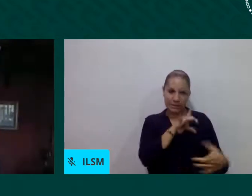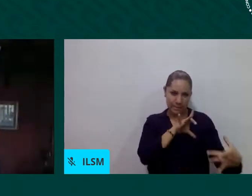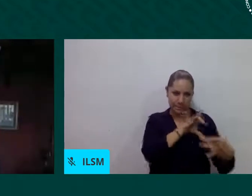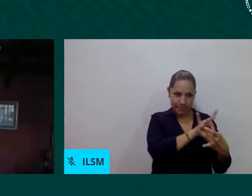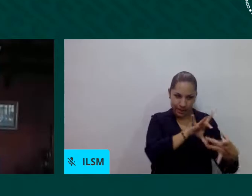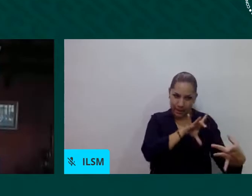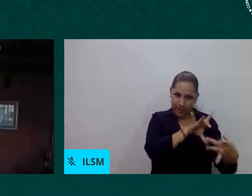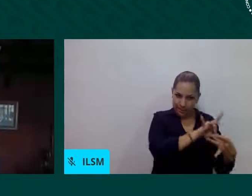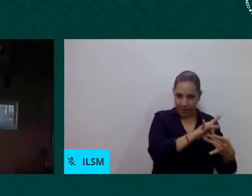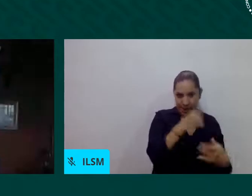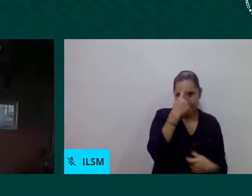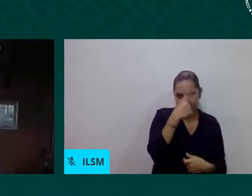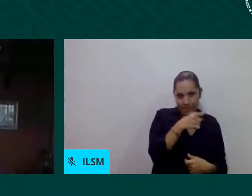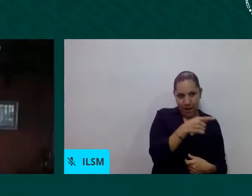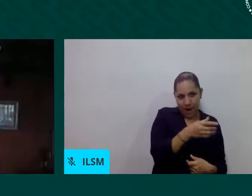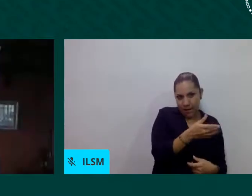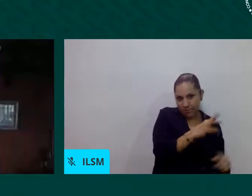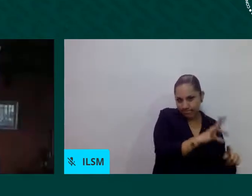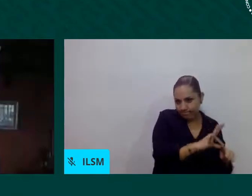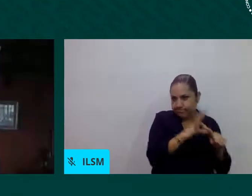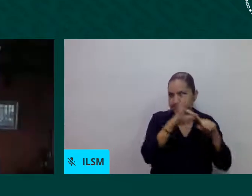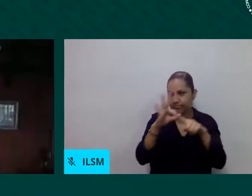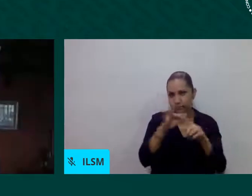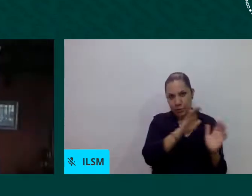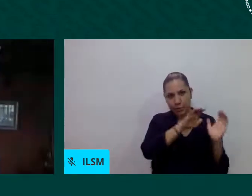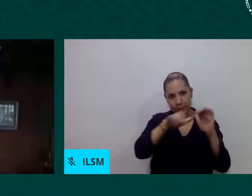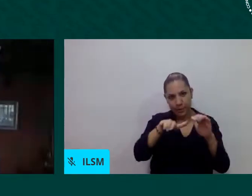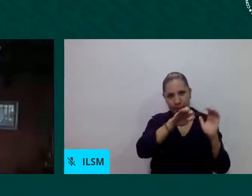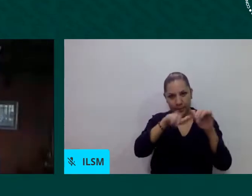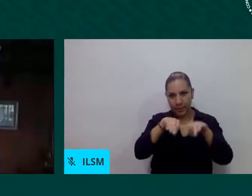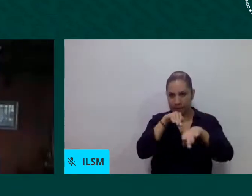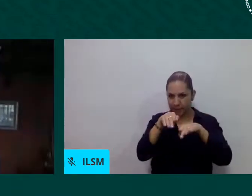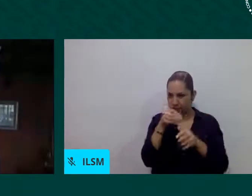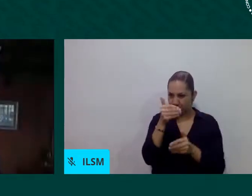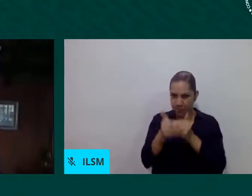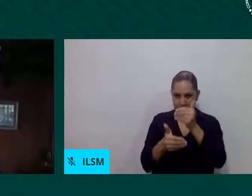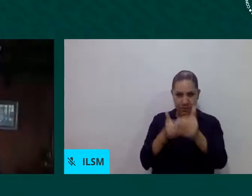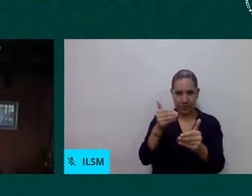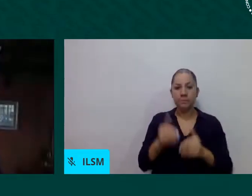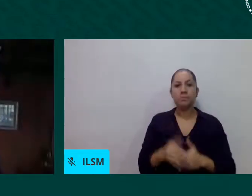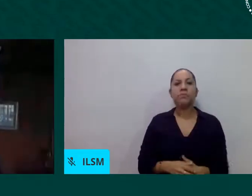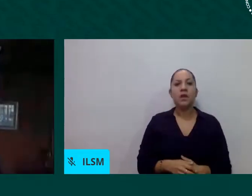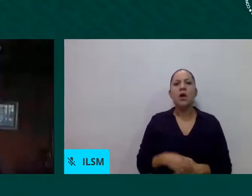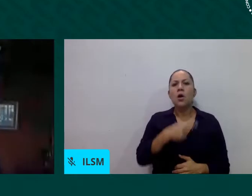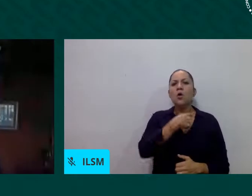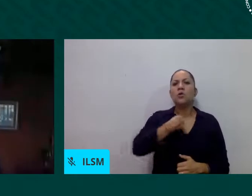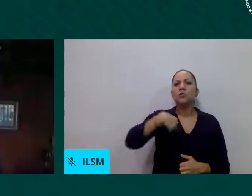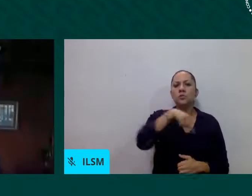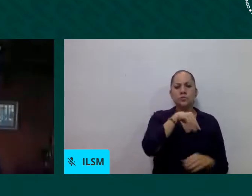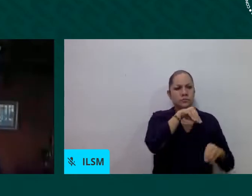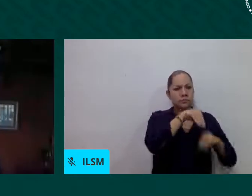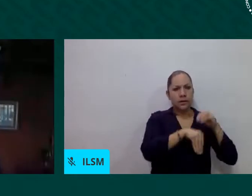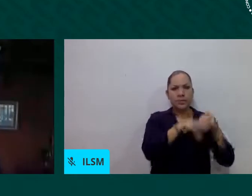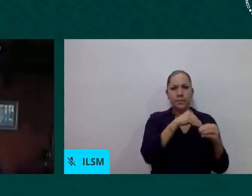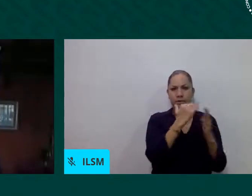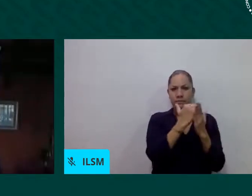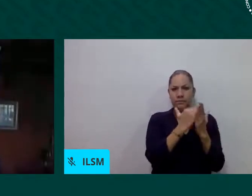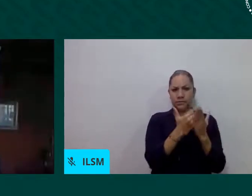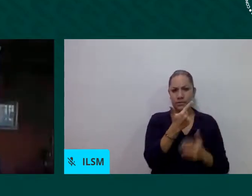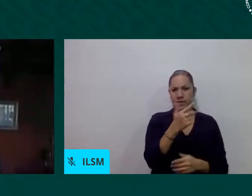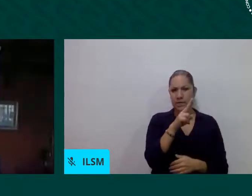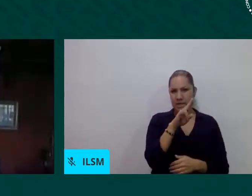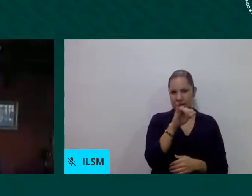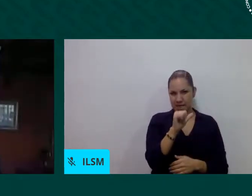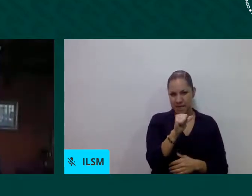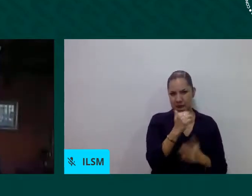Hicimos una guía porque nos dimos cuenta que las personas migrantes muchas veces carecían de conocimiento de una serie